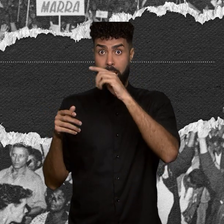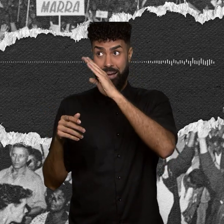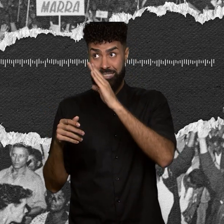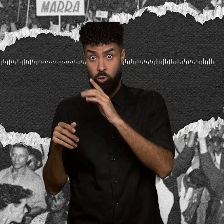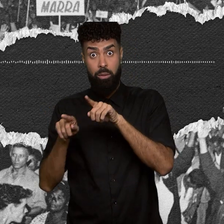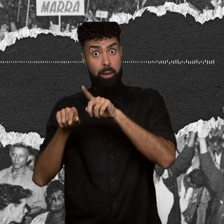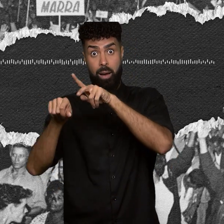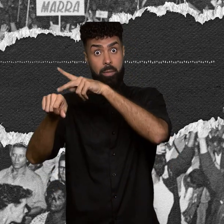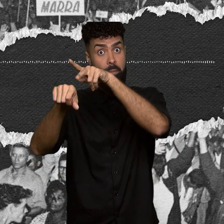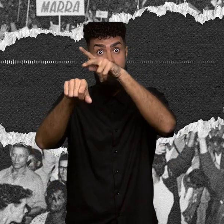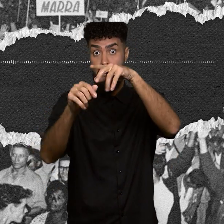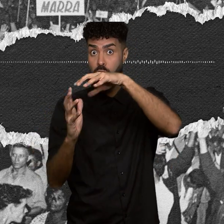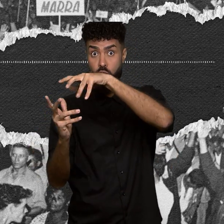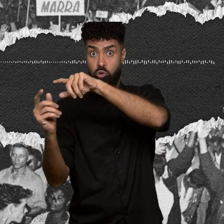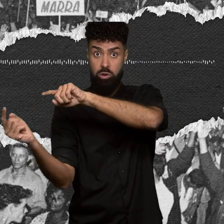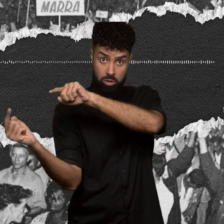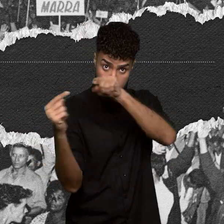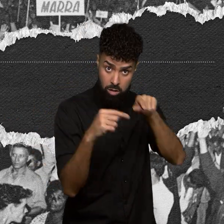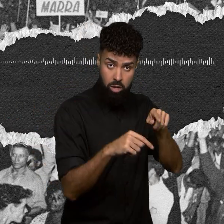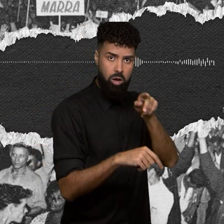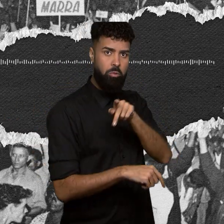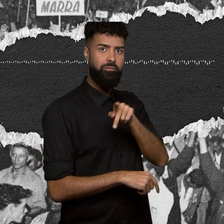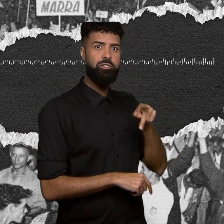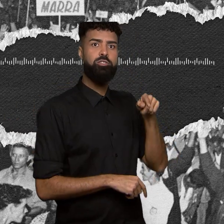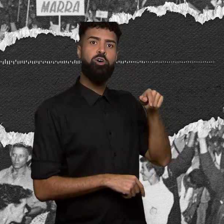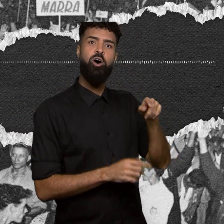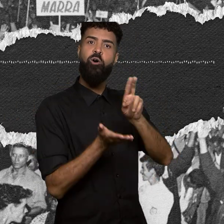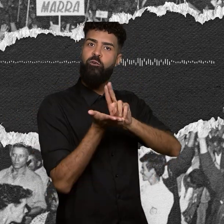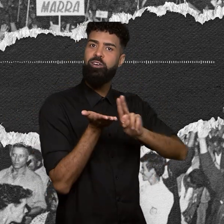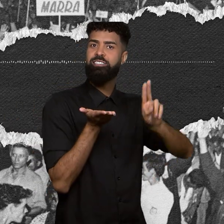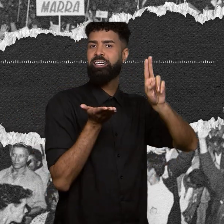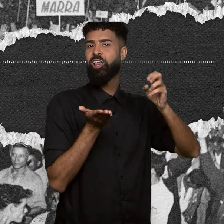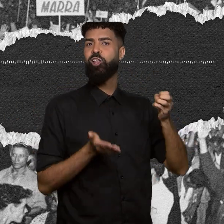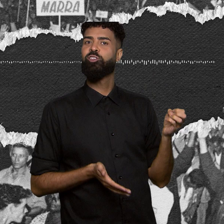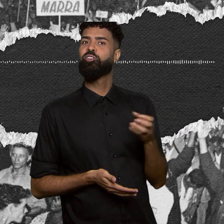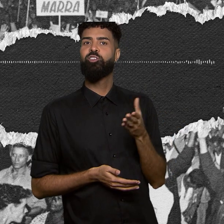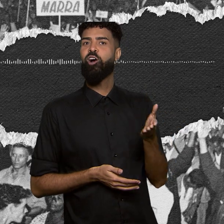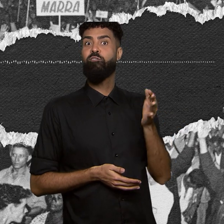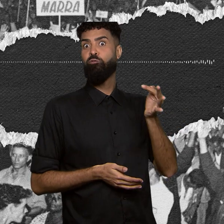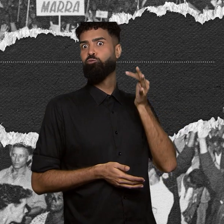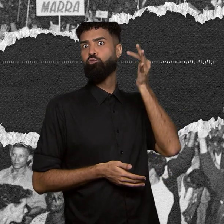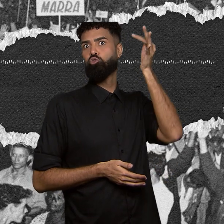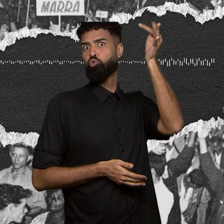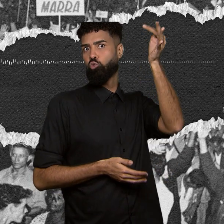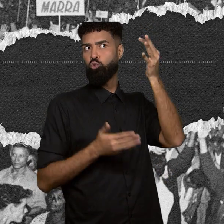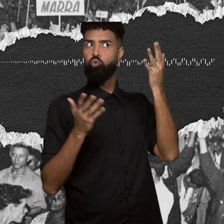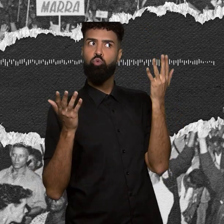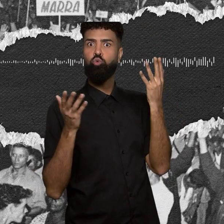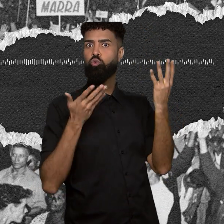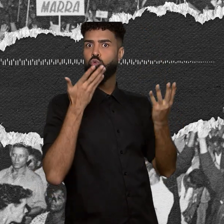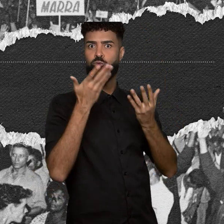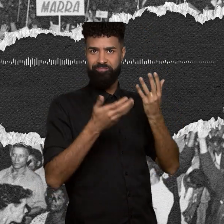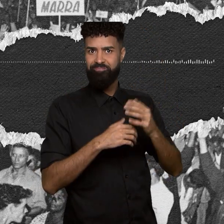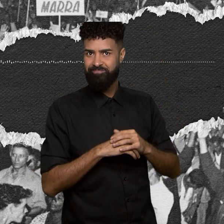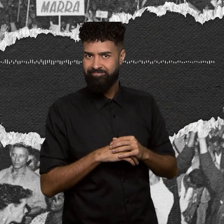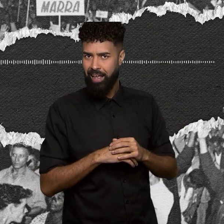inteiro, para serem os professores daquela nova universidade, uma universidade do futuro, uma outra